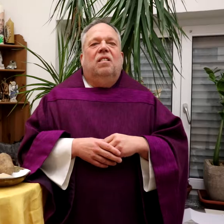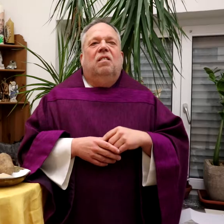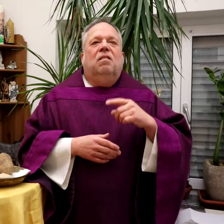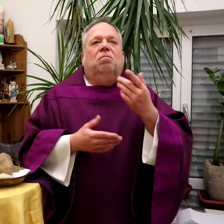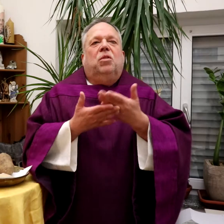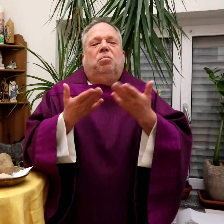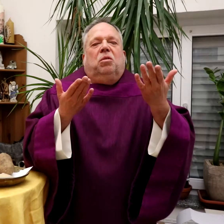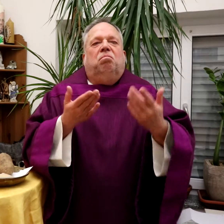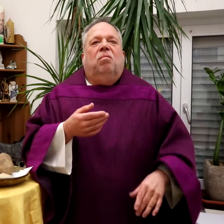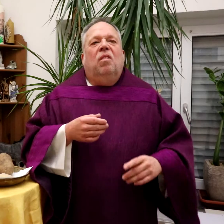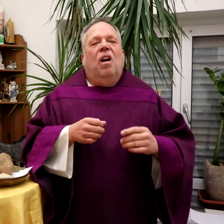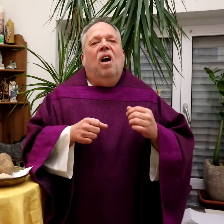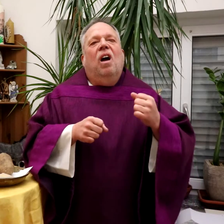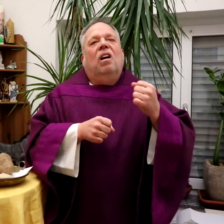wir. Wir nehmen sie nicht wahr.